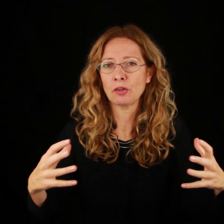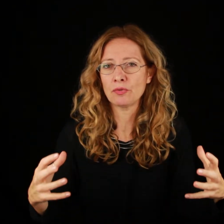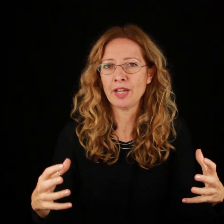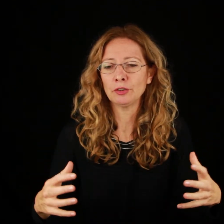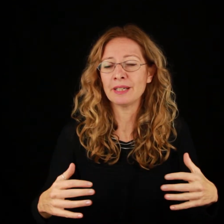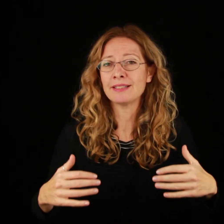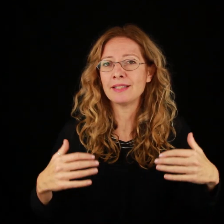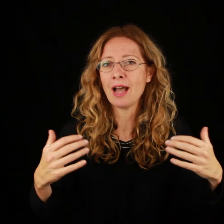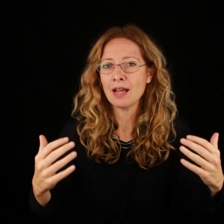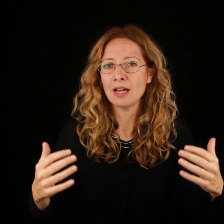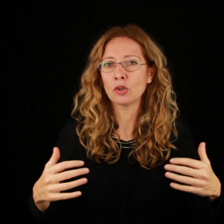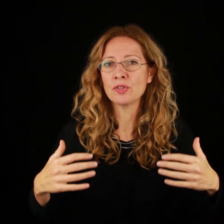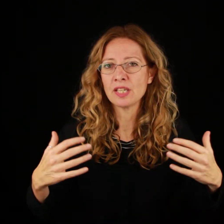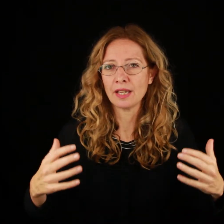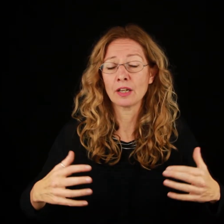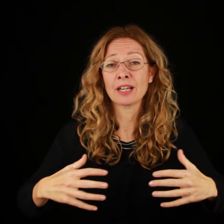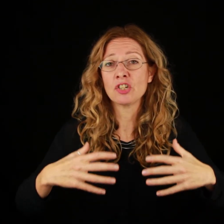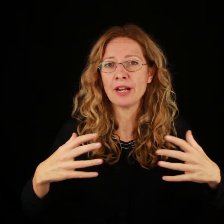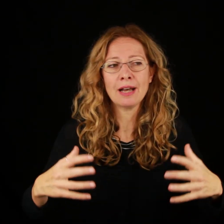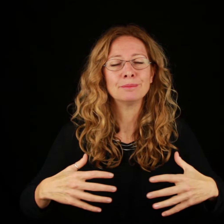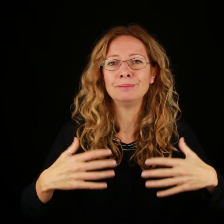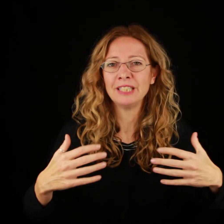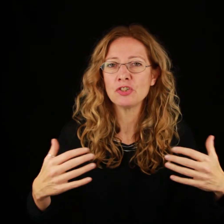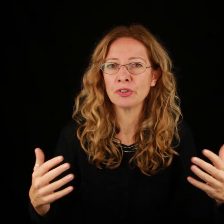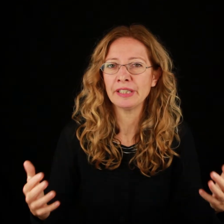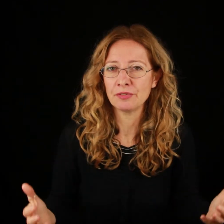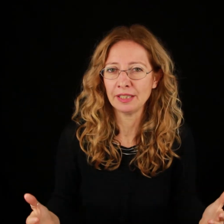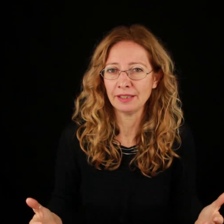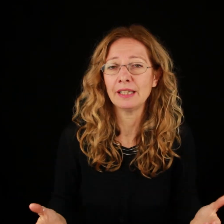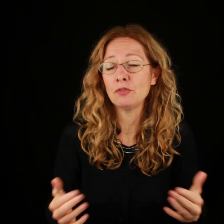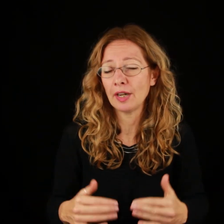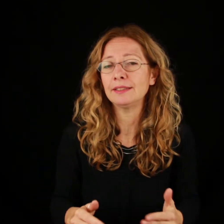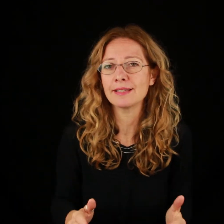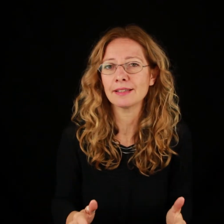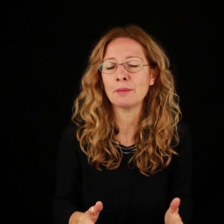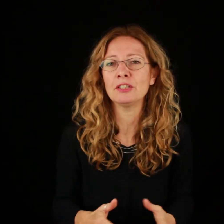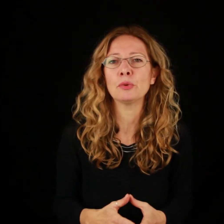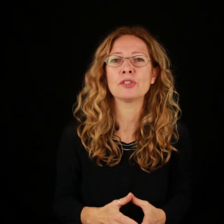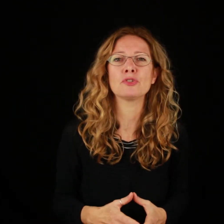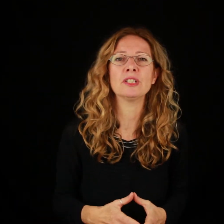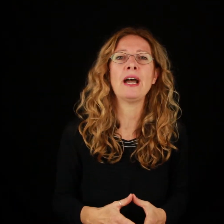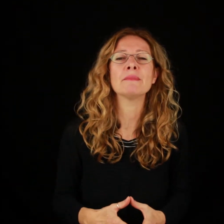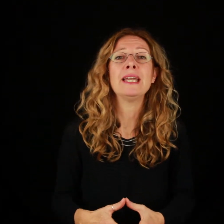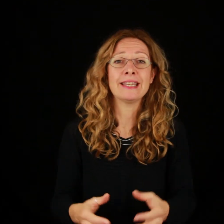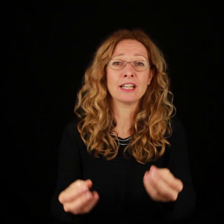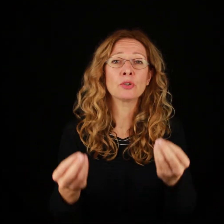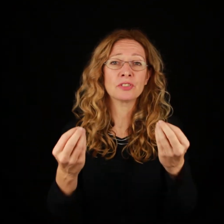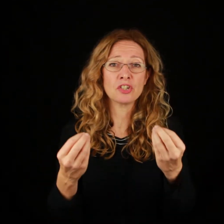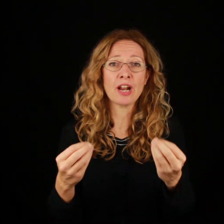gonfiando ma resterà così e crescerà nei giorni a venire, infatti è esattamente quello che succederà e che costringerà